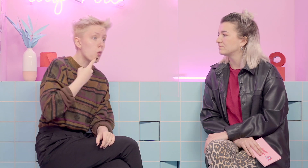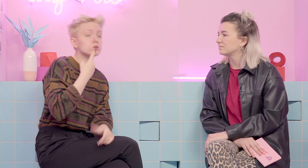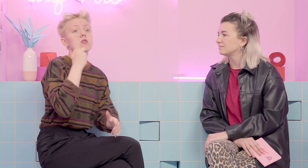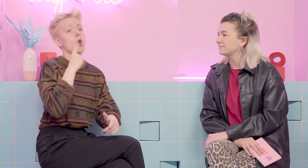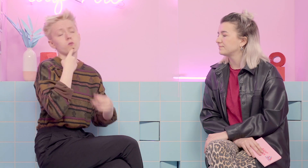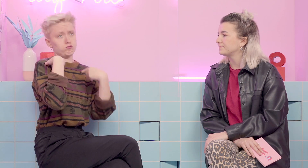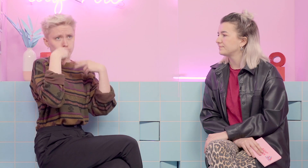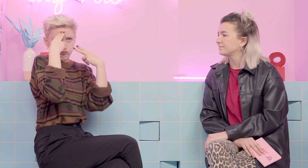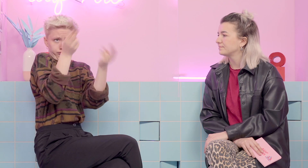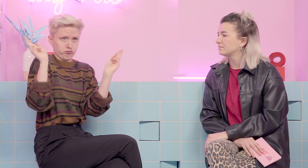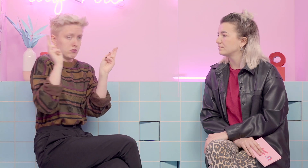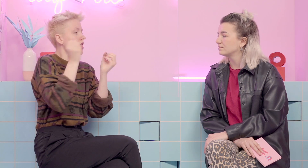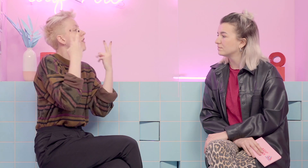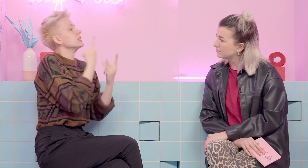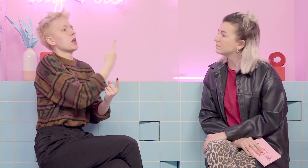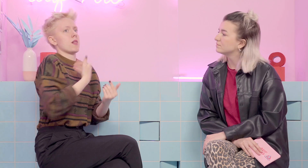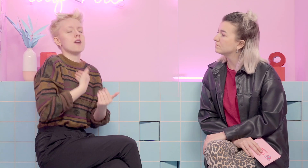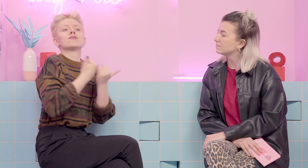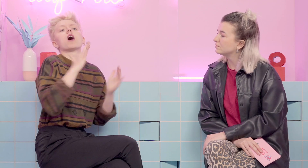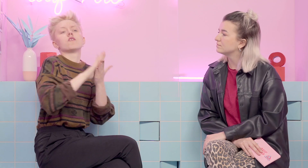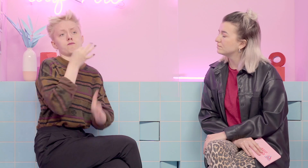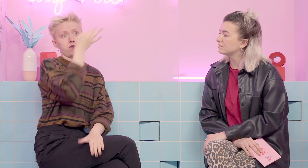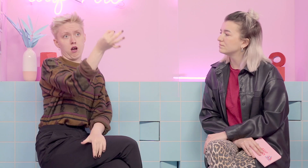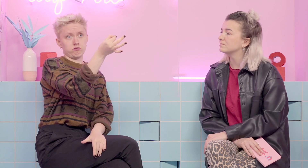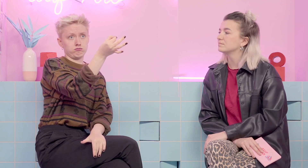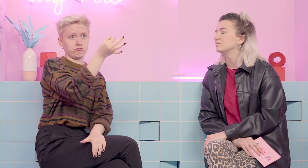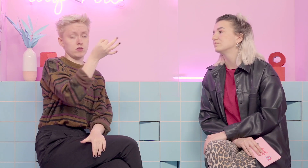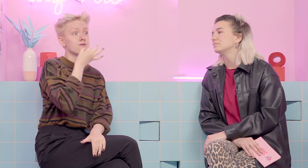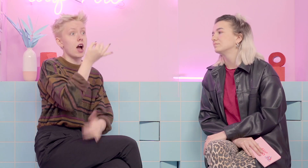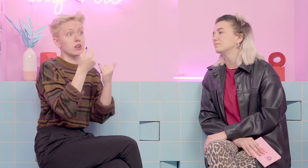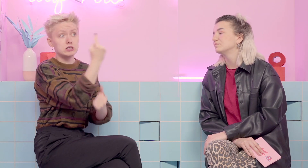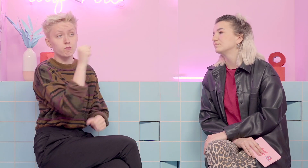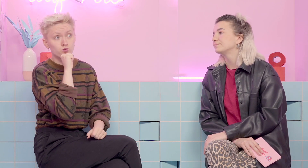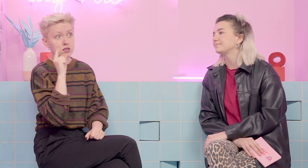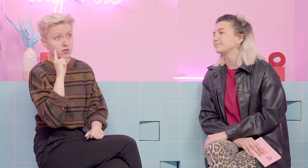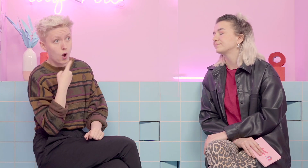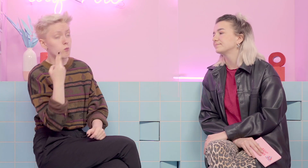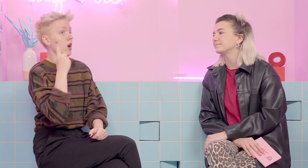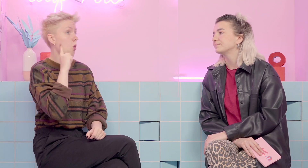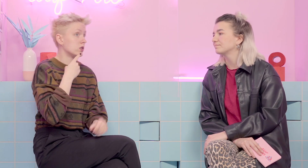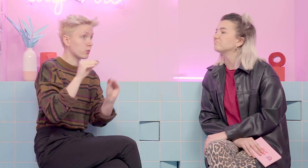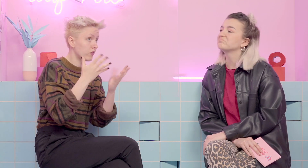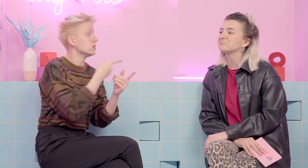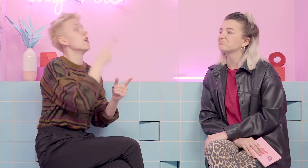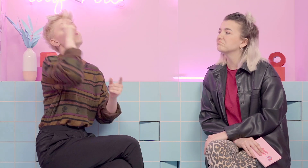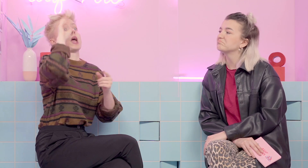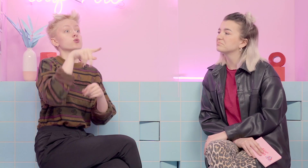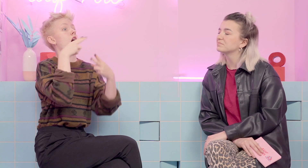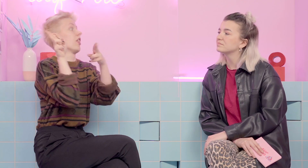wenn aber Leute natürlich von sich sagen, sie möchten gerne gehörlos genannt werden, dann ist das natürlich total in Ordnung. Und da empfehle ich immer einfach zu fragen. Es passt für dich taub oder